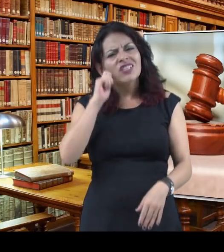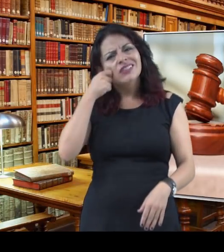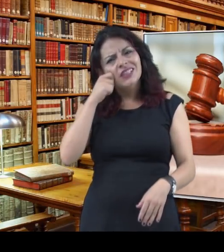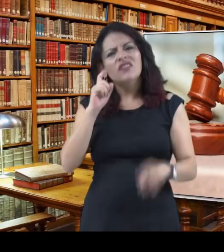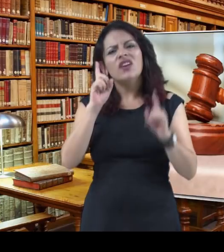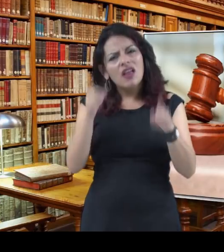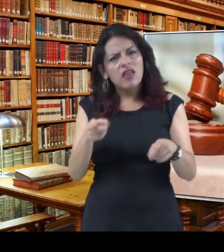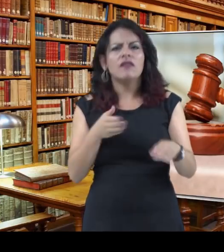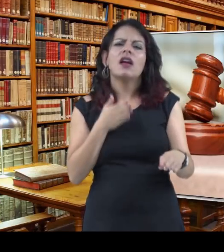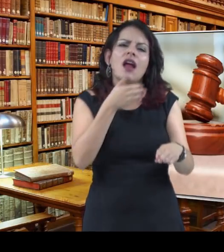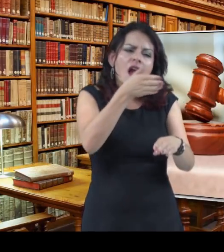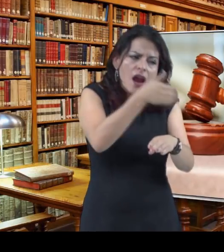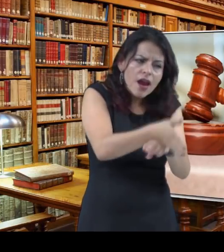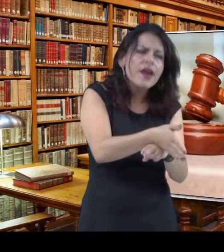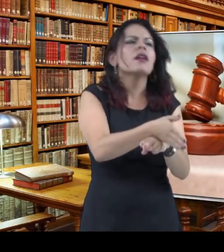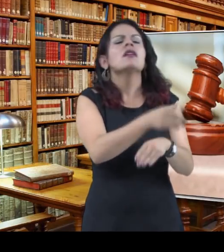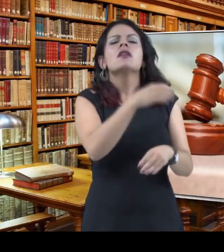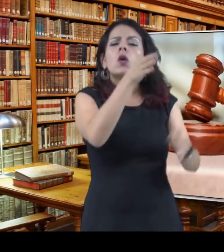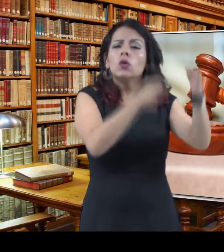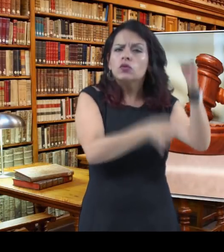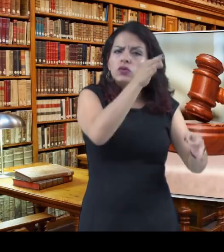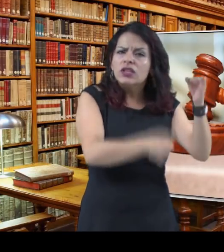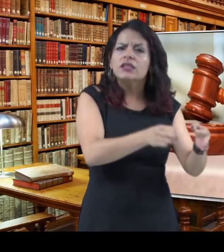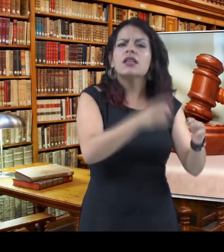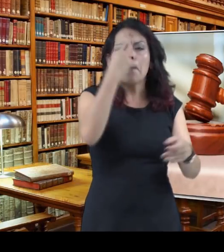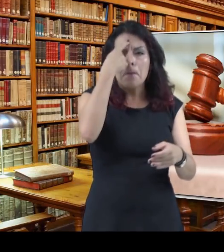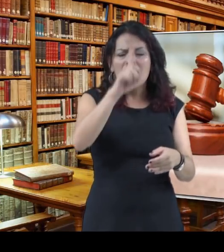deberá recurrir a la justicia para que obligue al padre a dar esta pensión.